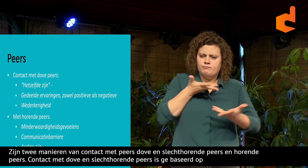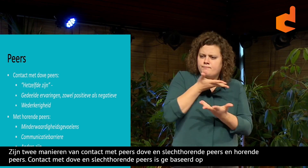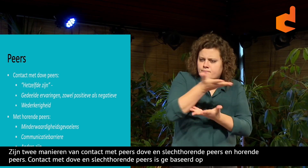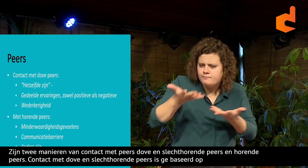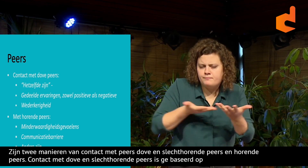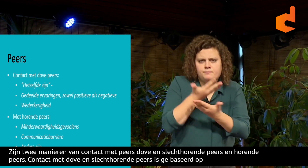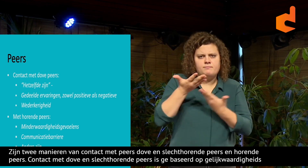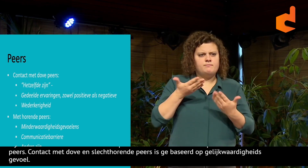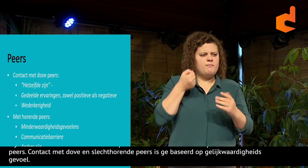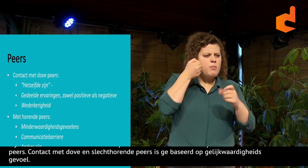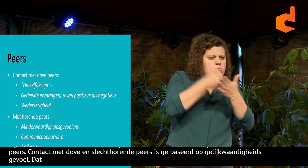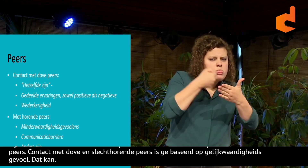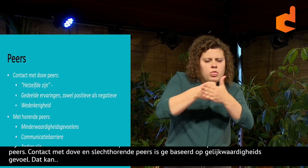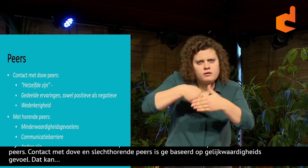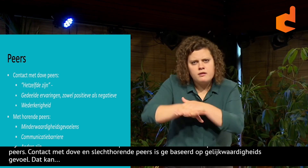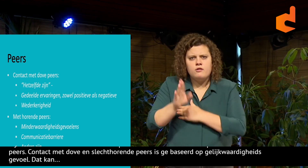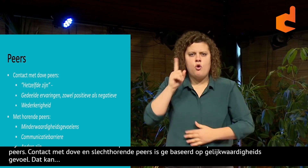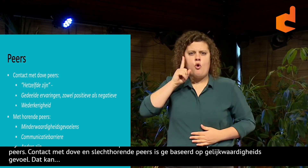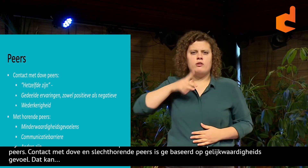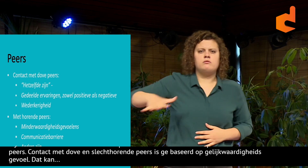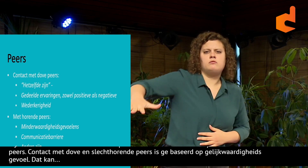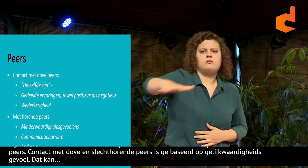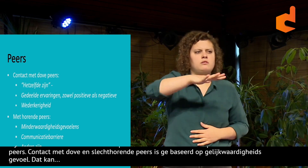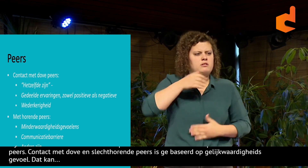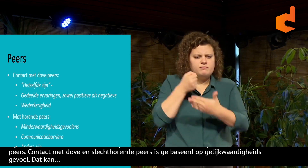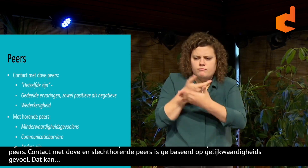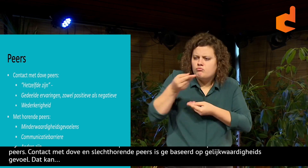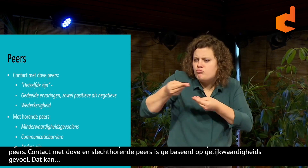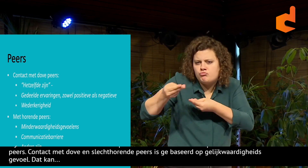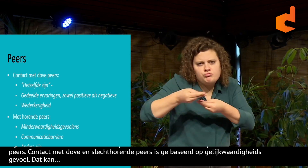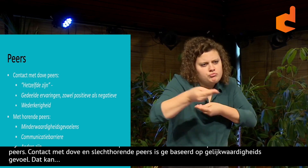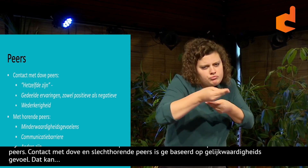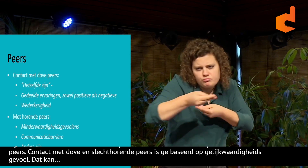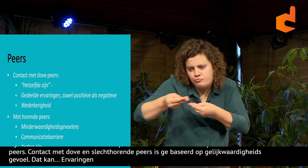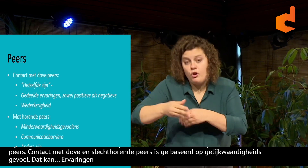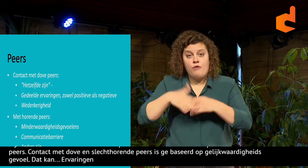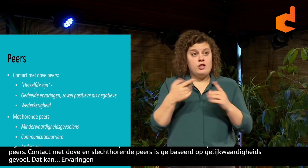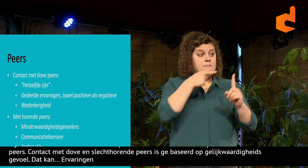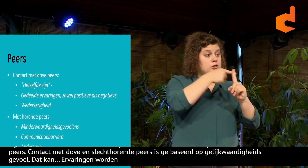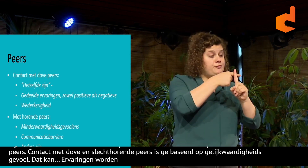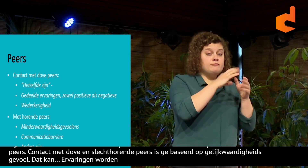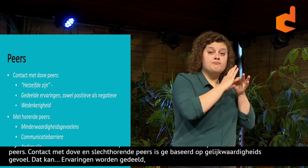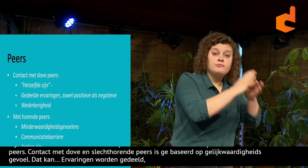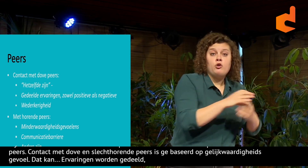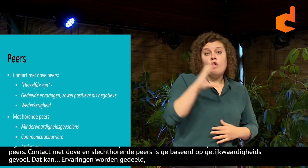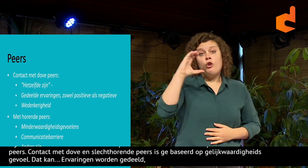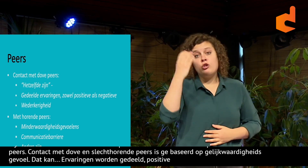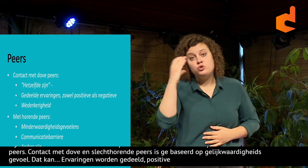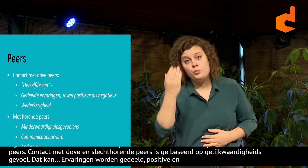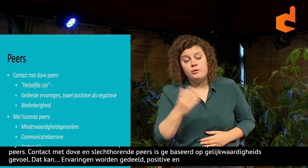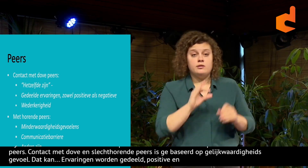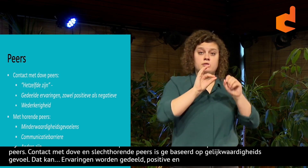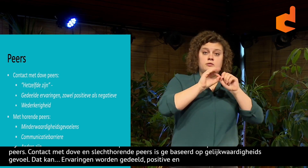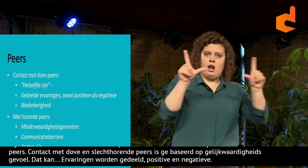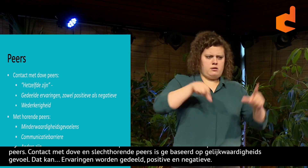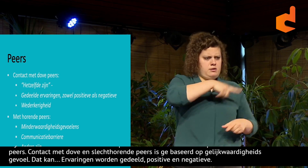En er kan ervaringen worden gedeeld, zowel positief als negatief. Positieve ervaring is we lopen tegen dezelfde dingen